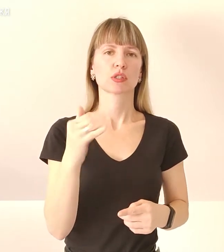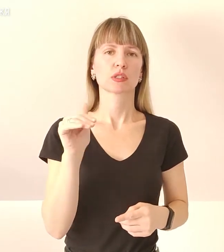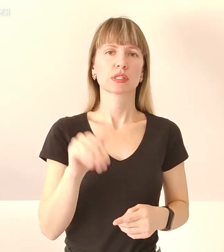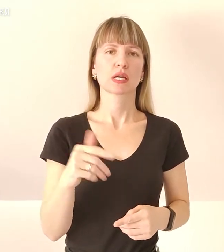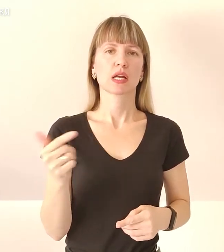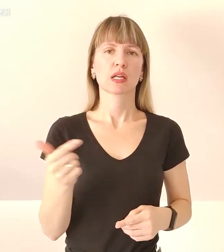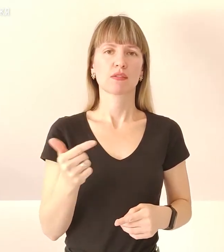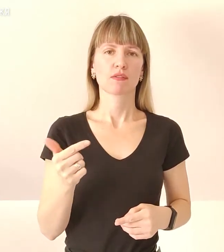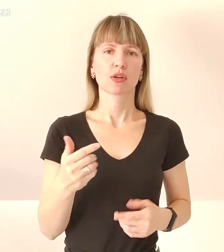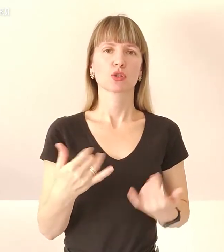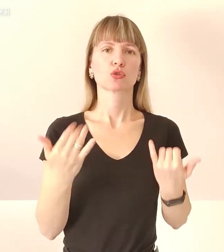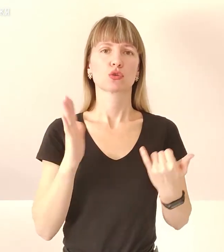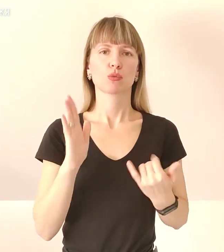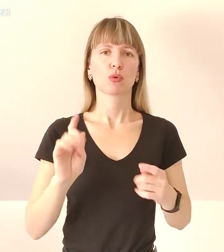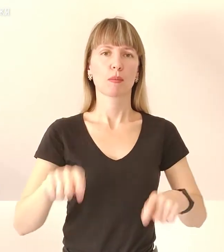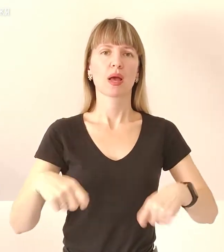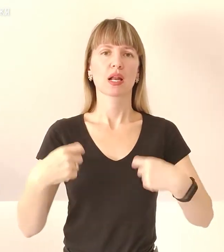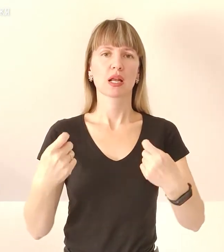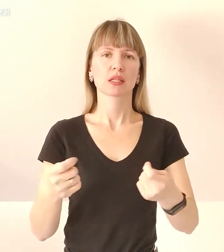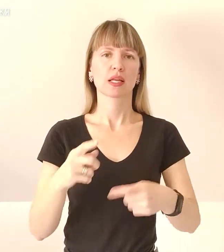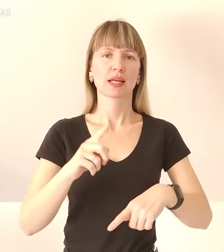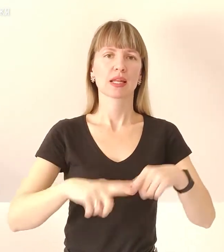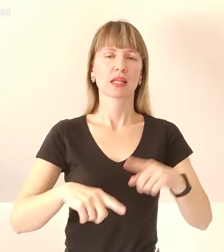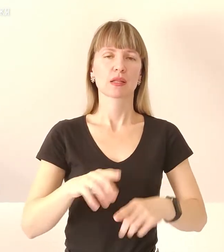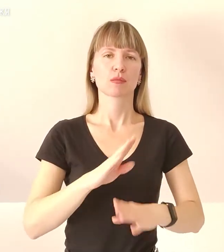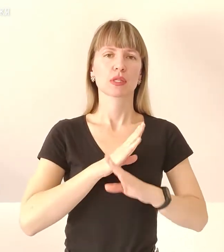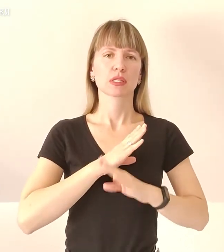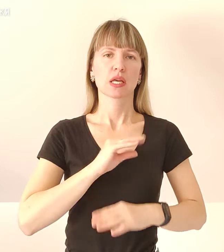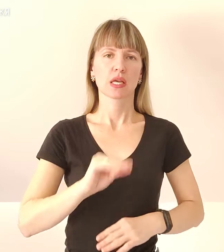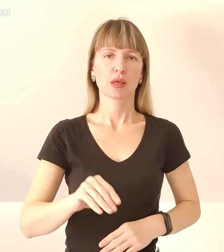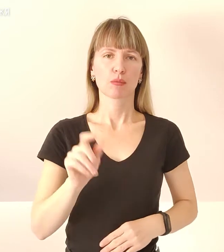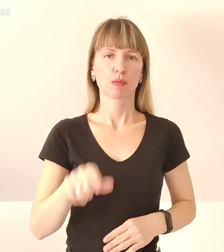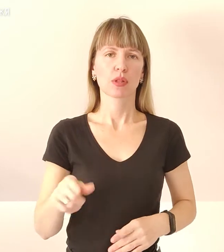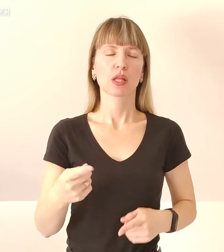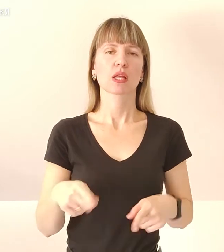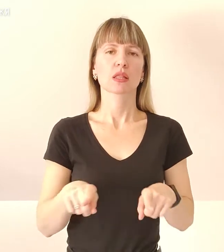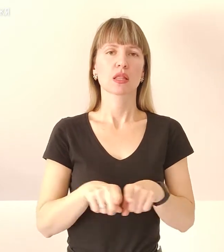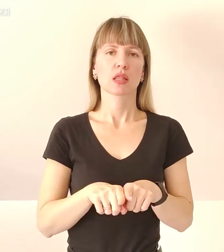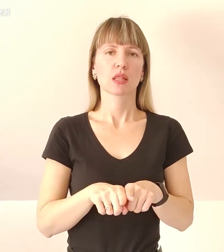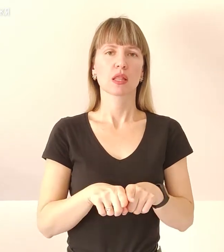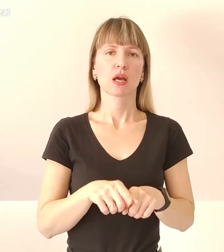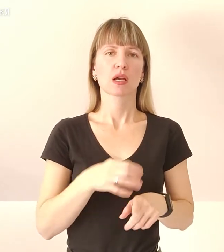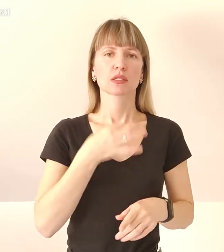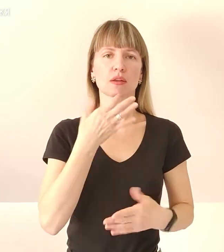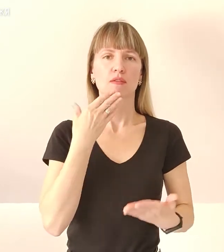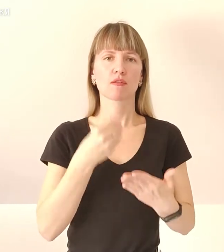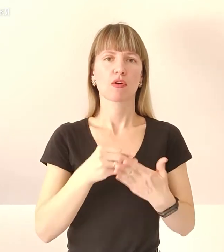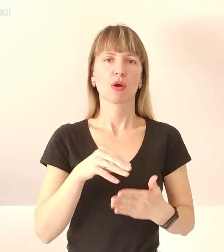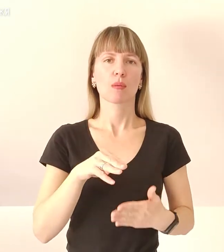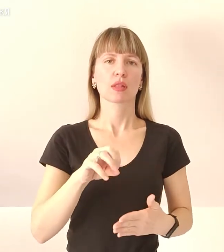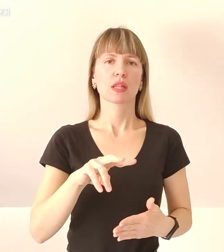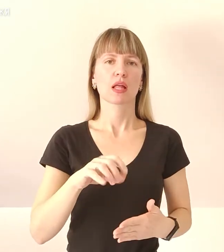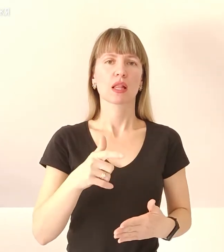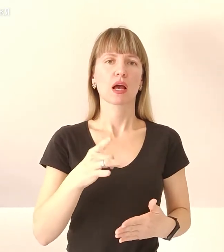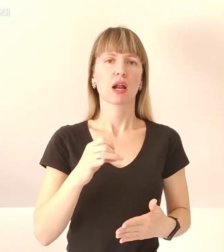гривень, сьогодні будуть передані рідним загиблих. Саме так висловився у своєму телеграм-каналі міський голова